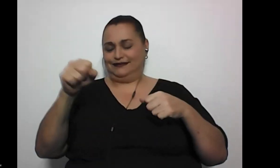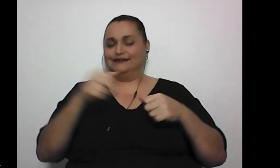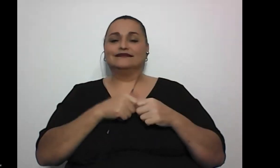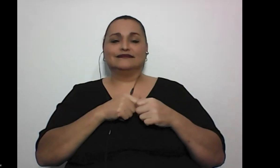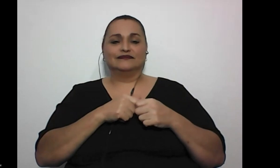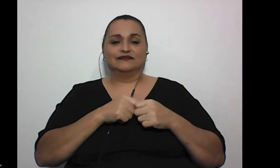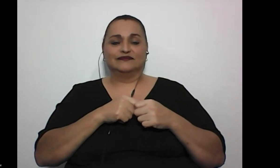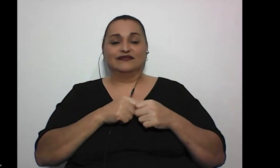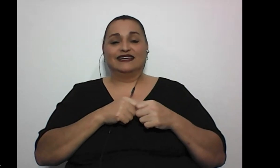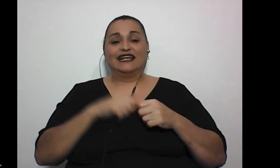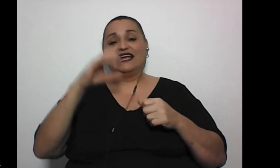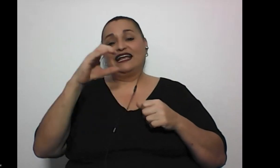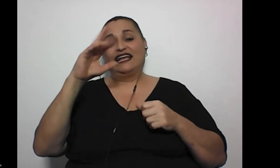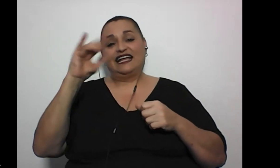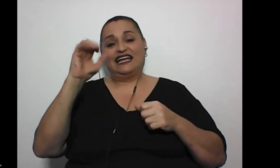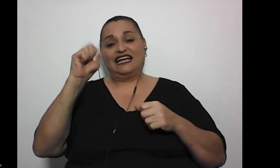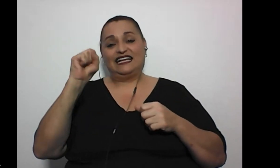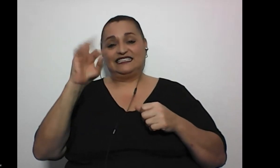a cristel yo si la conozco